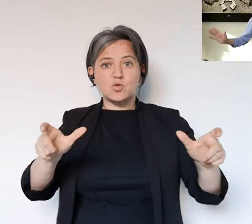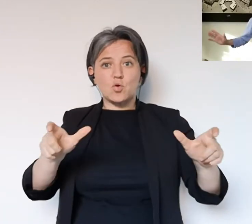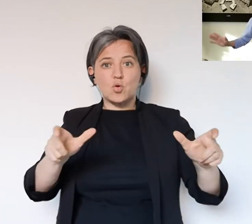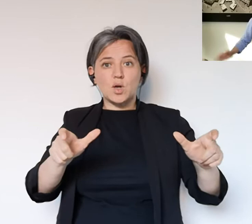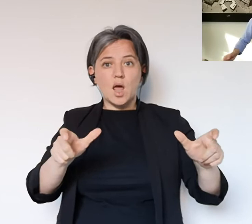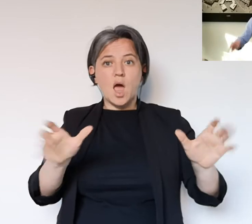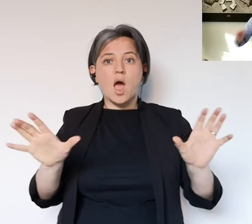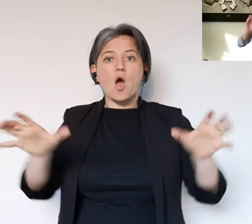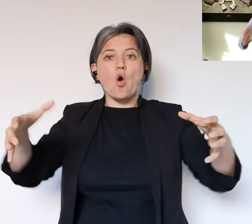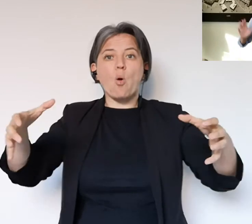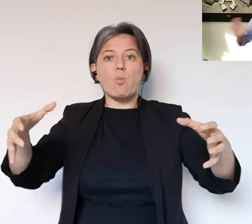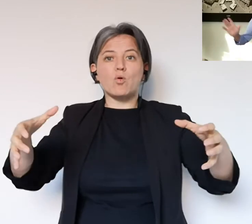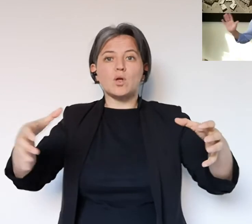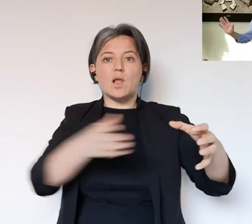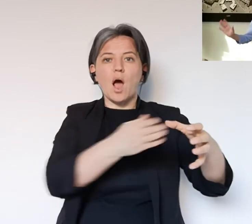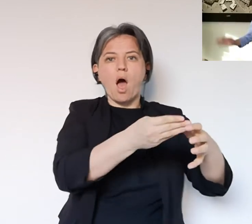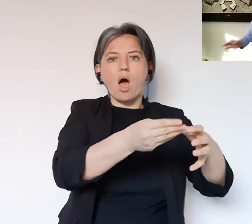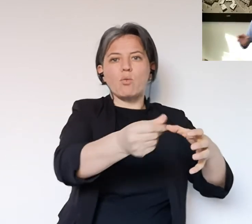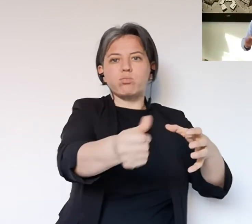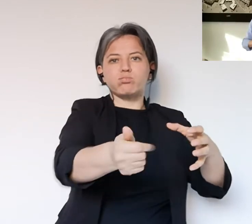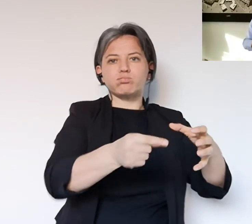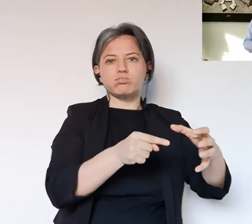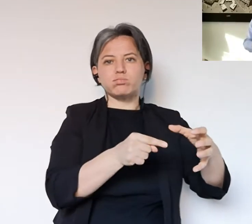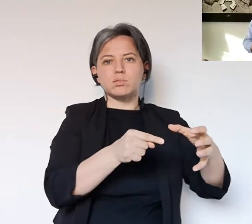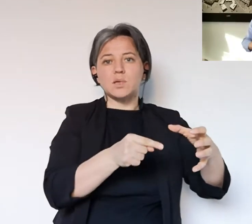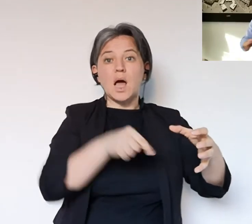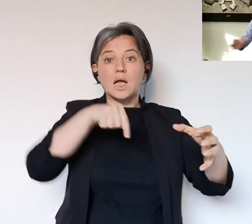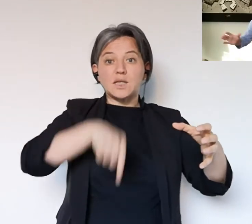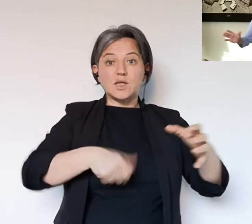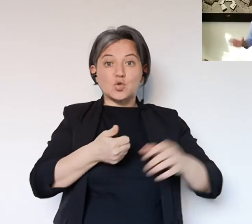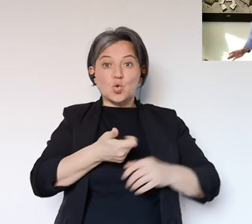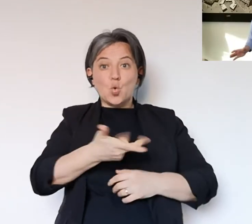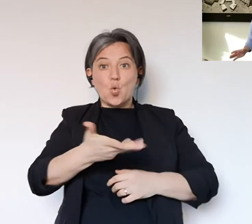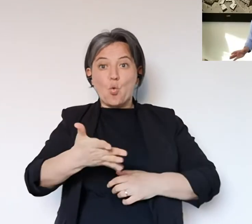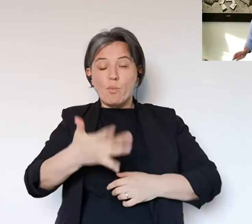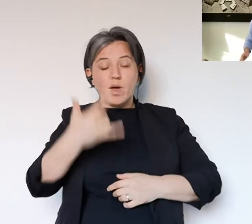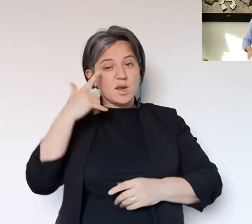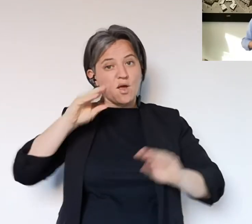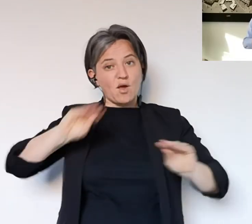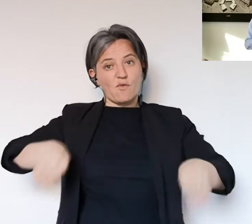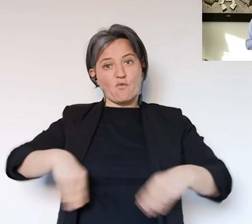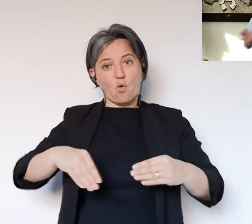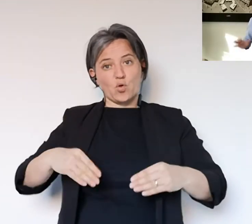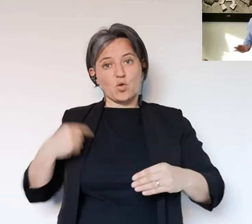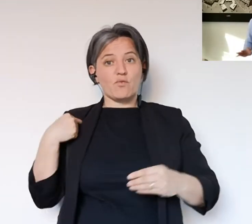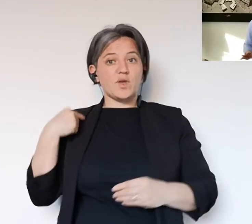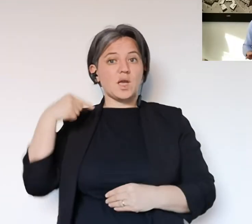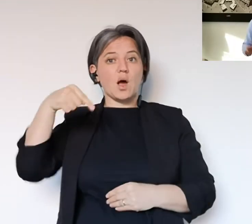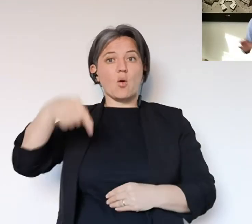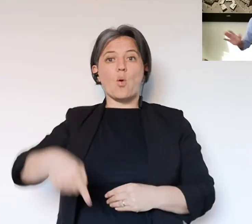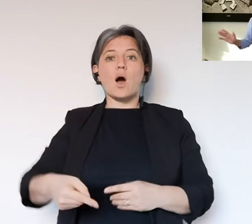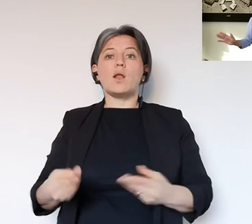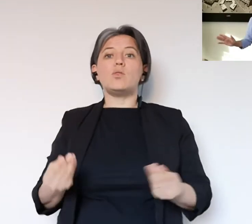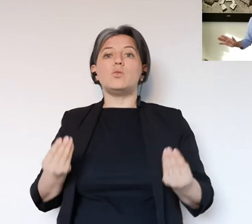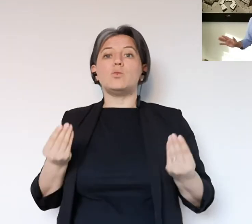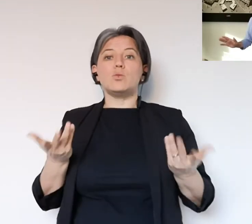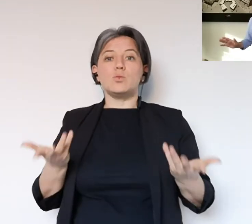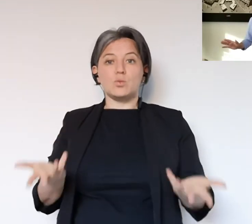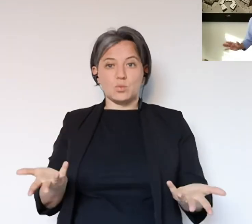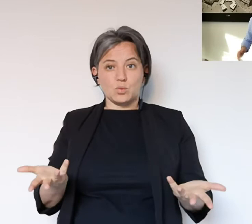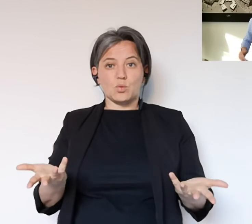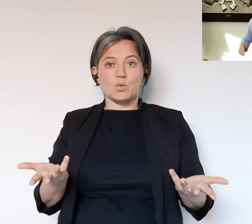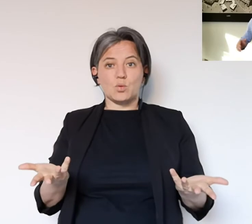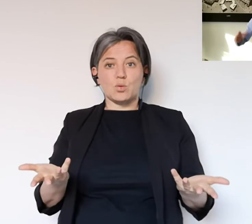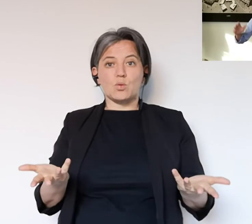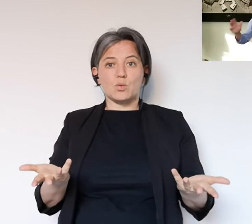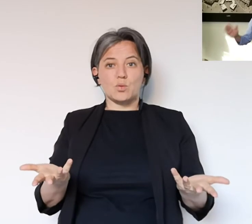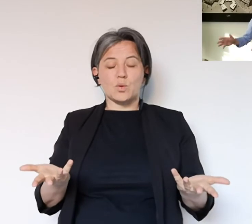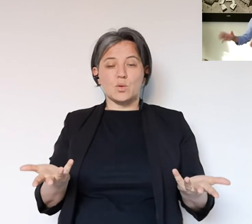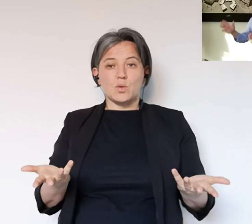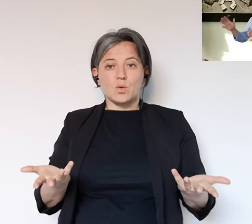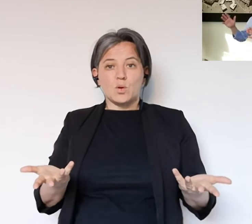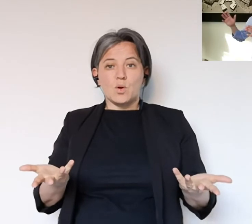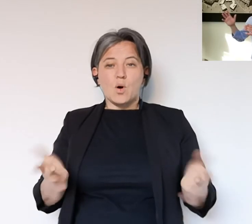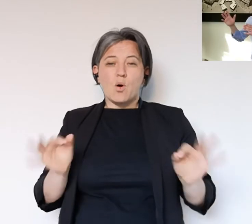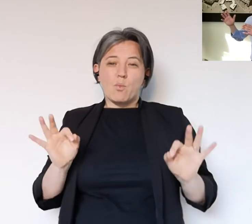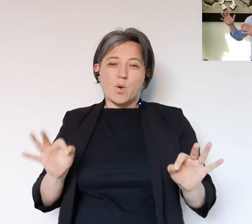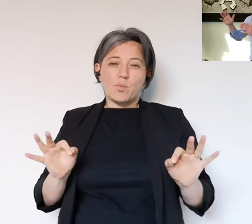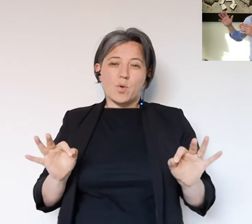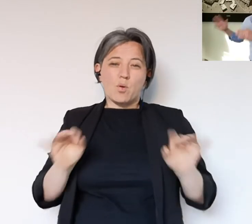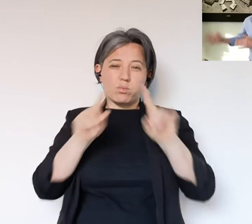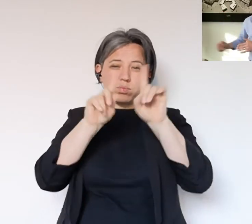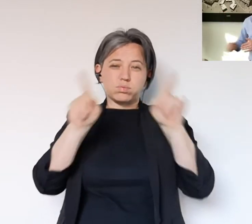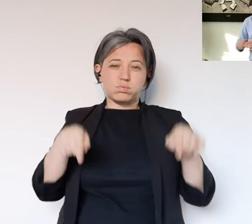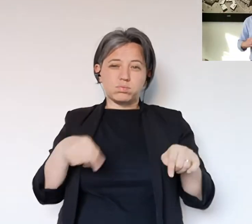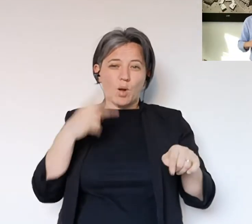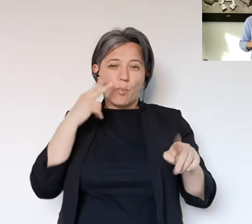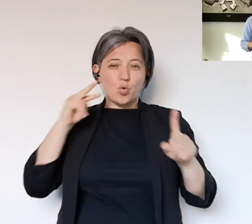sarà rischioso, perché lì rischiamo veramente di perdere un pezzettino di comunità. Adesso non abbiamo quella quantificazione, fino a che non c'è una,